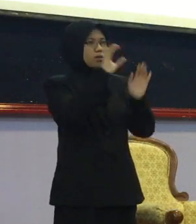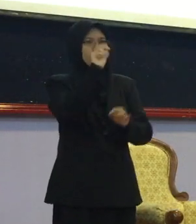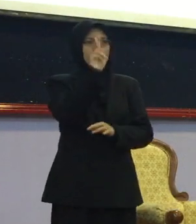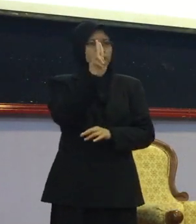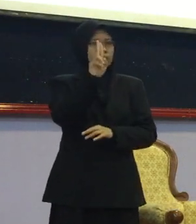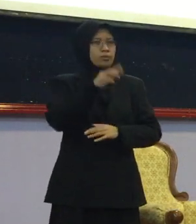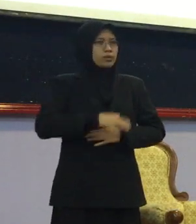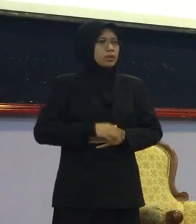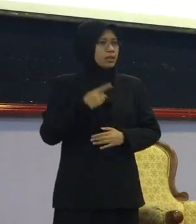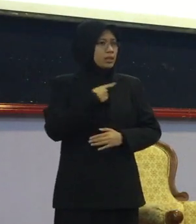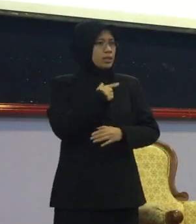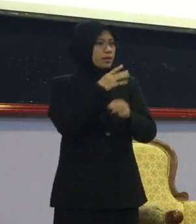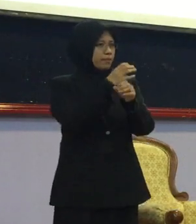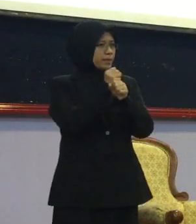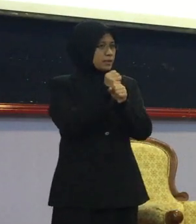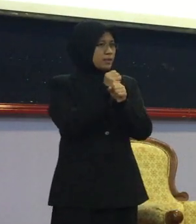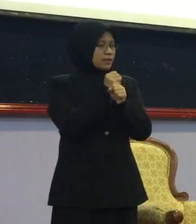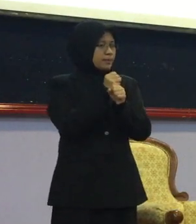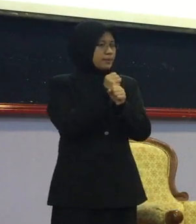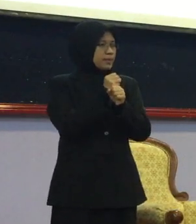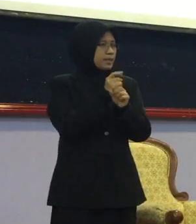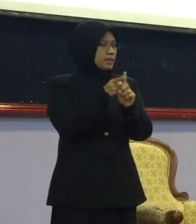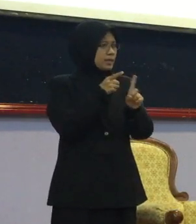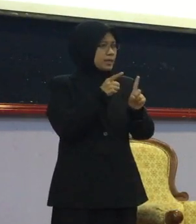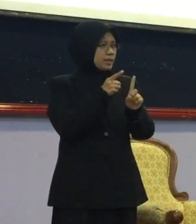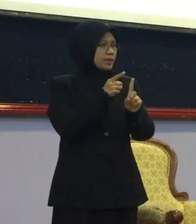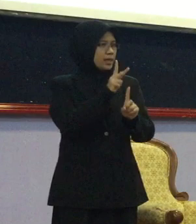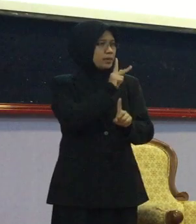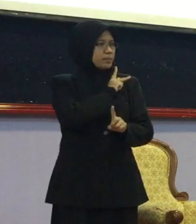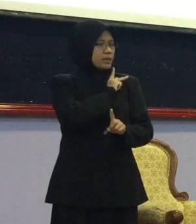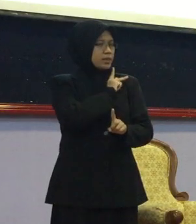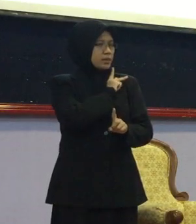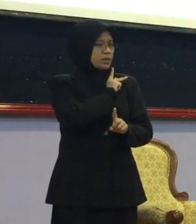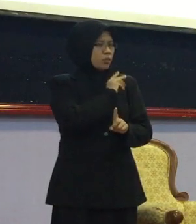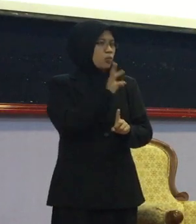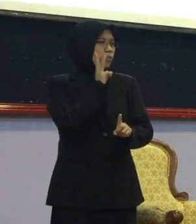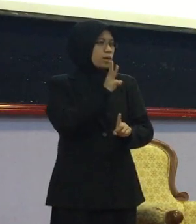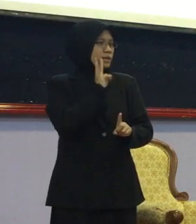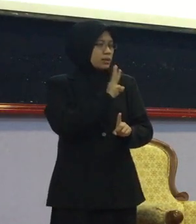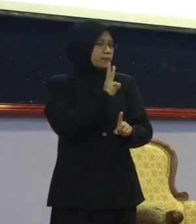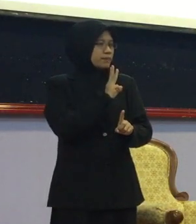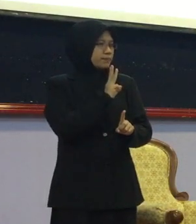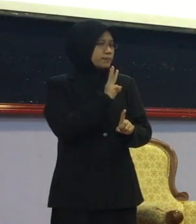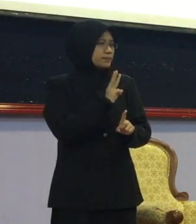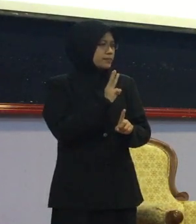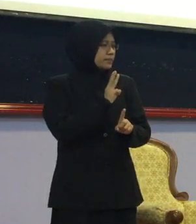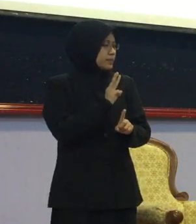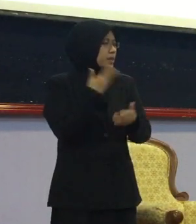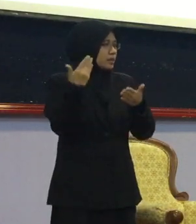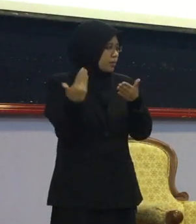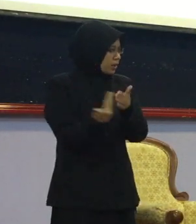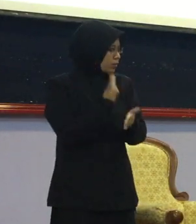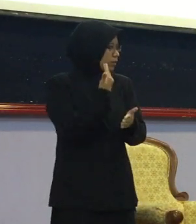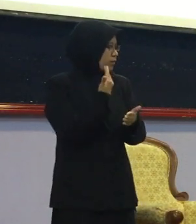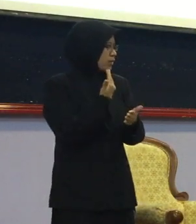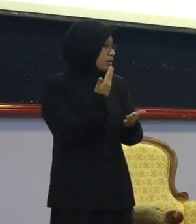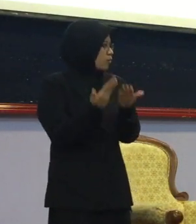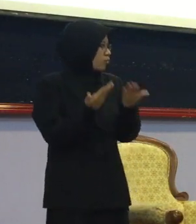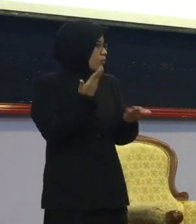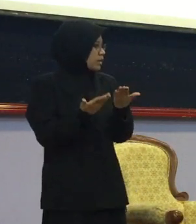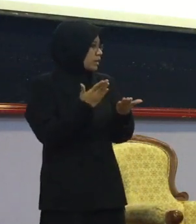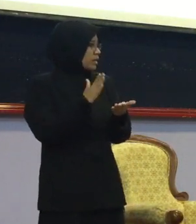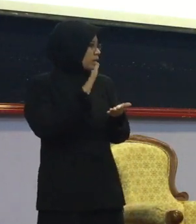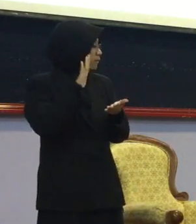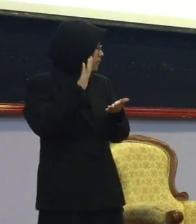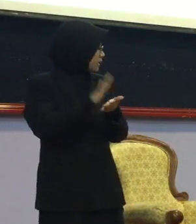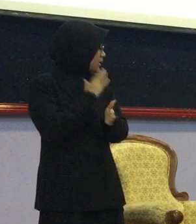upaya Saya dapat statistik ni Daripada Keperterian Wanita Yang terkini 31 Mac 2008 Mungkin dalam kertas kerja